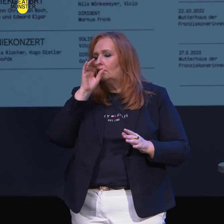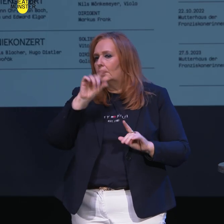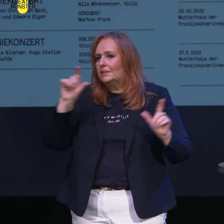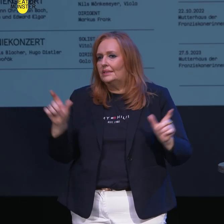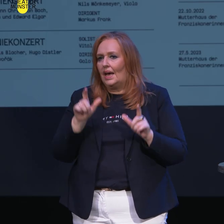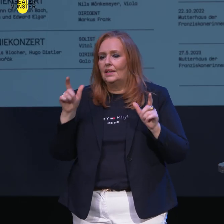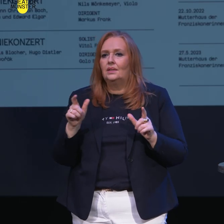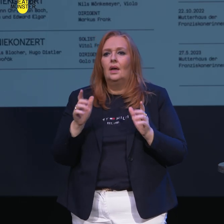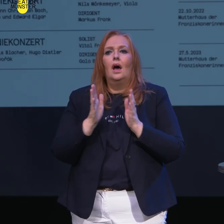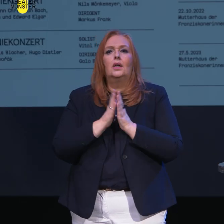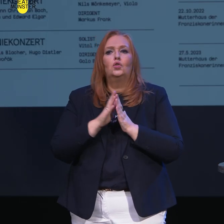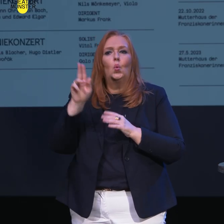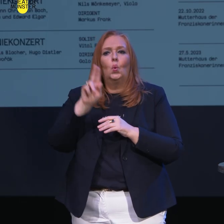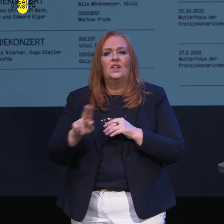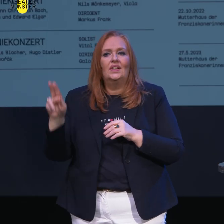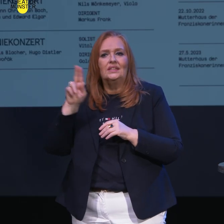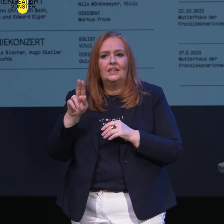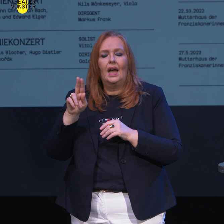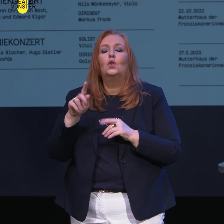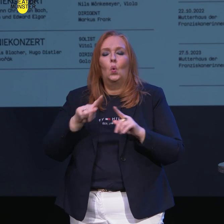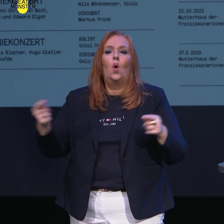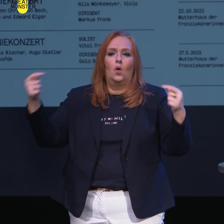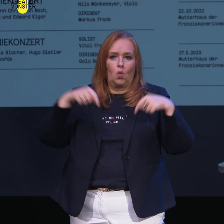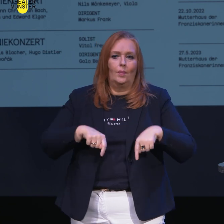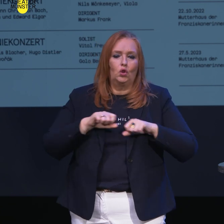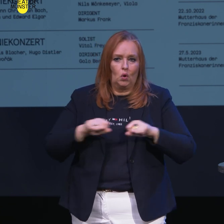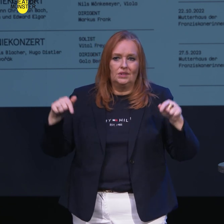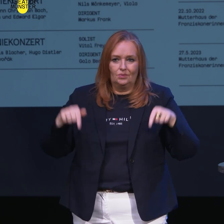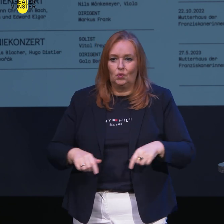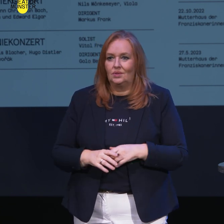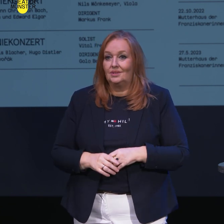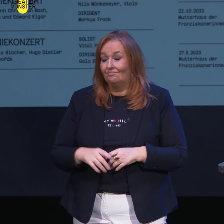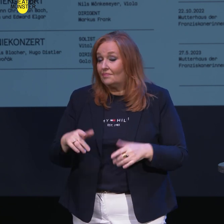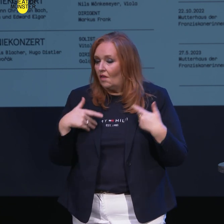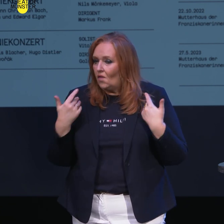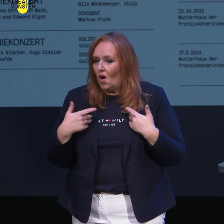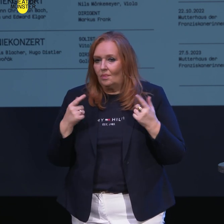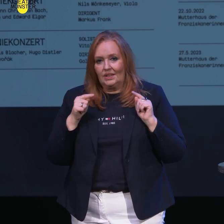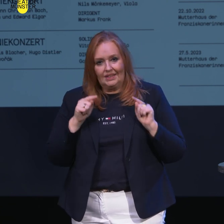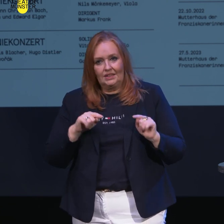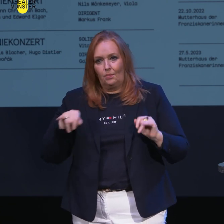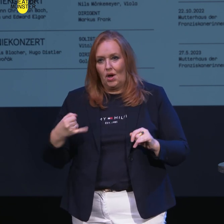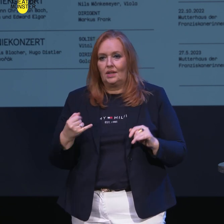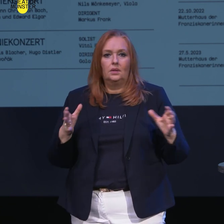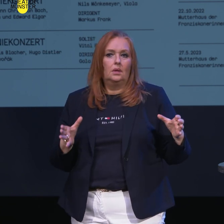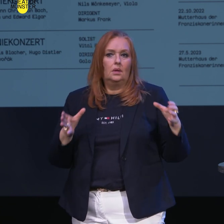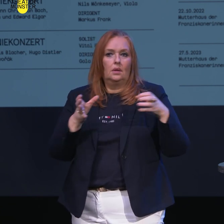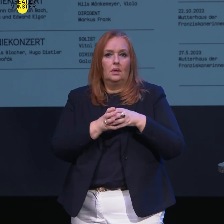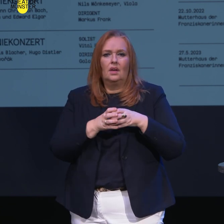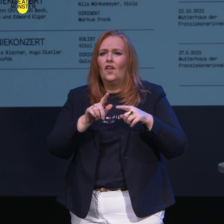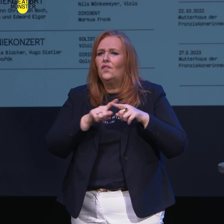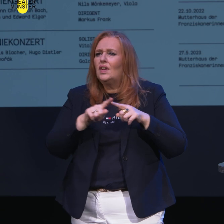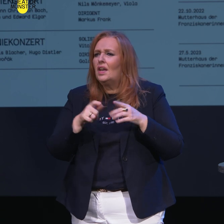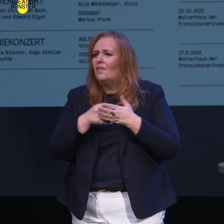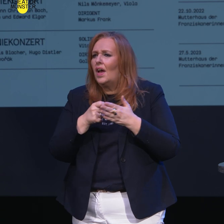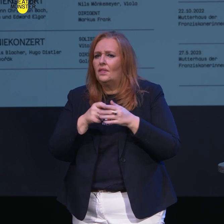Der Chor der Katholischen Universität wird aber dabei sein und zu uns kommen. Auf das Projekt freue ich mich sehr. Es findet in Kooperation mit sehr vielen